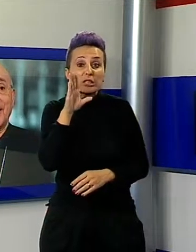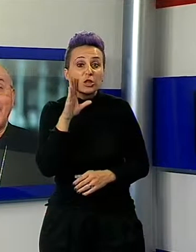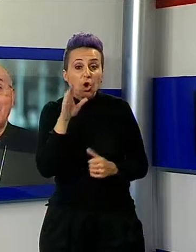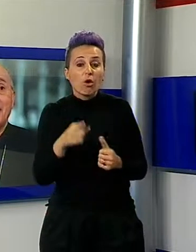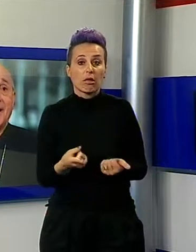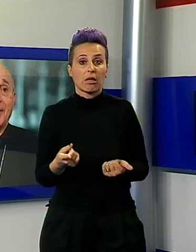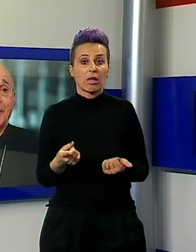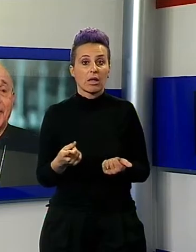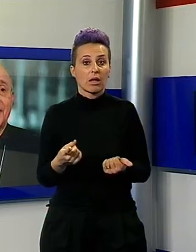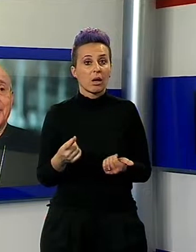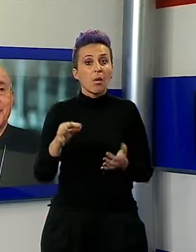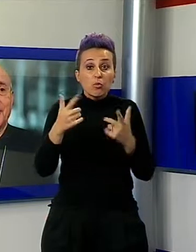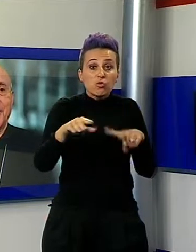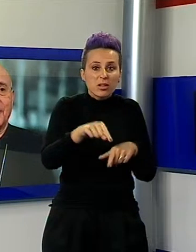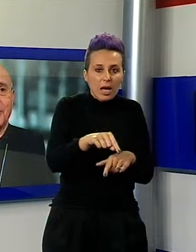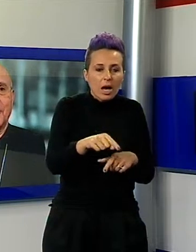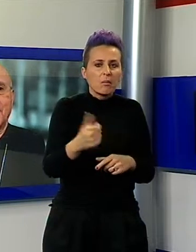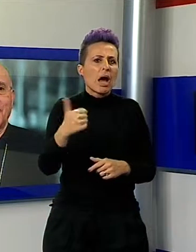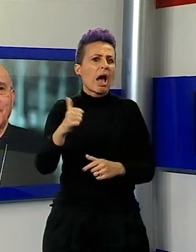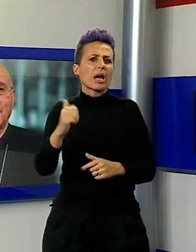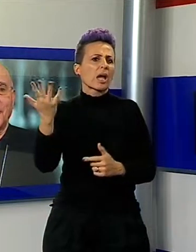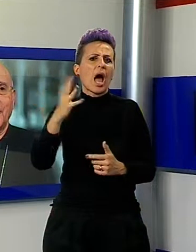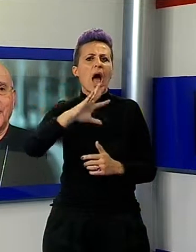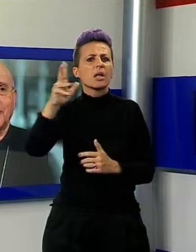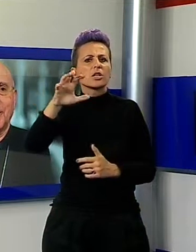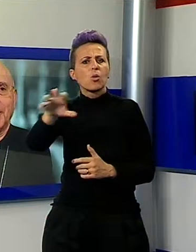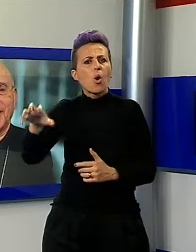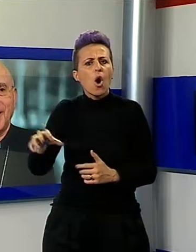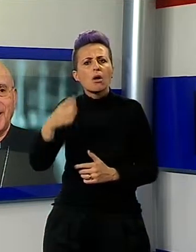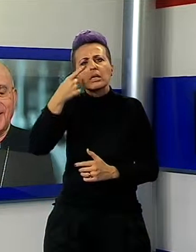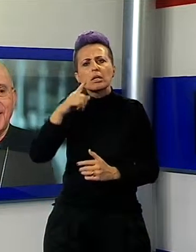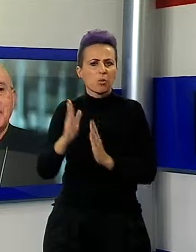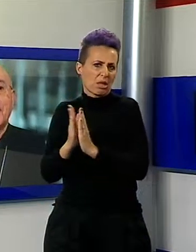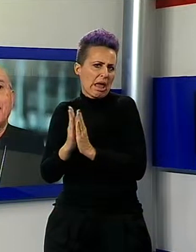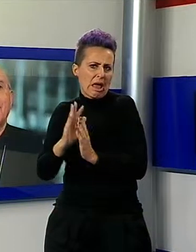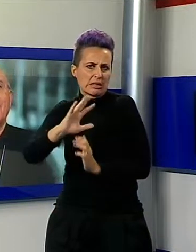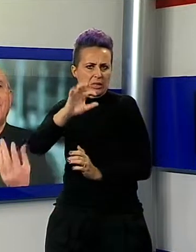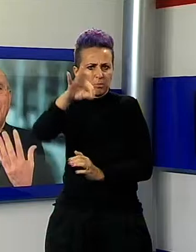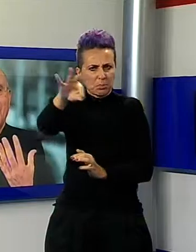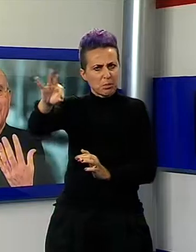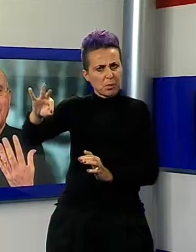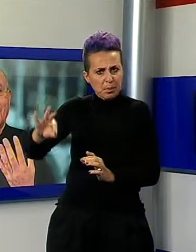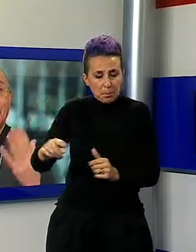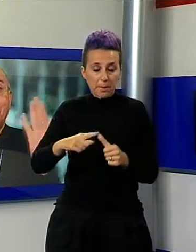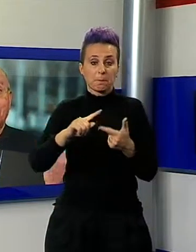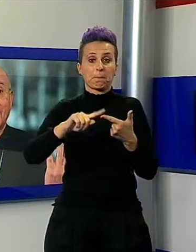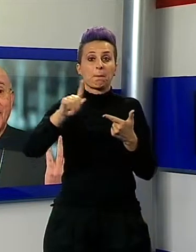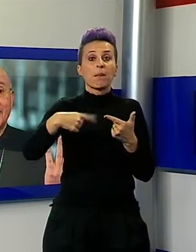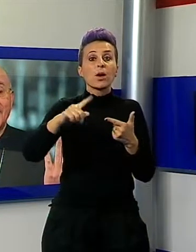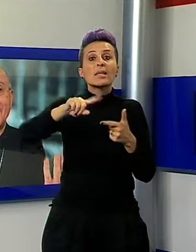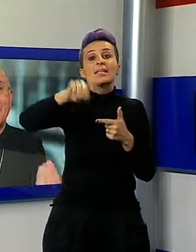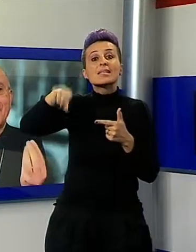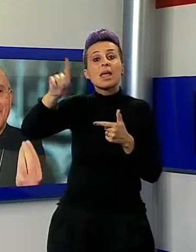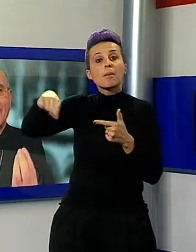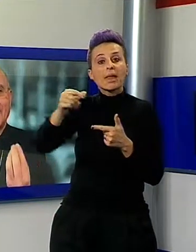Giusto in città, ma anche quei luoghi di misericordia su tutto il nostro territorio, queste sono le nostre chiese. Poi il seminario, una porta